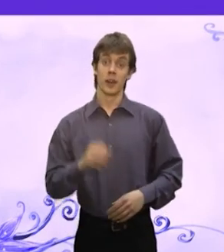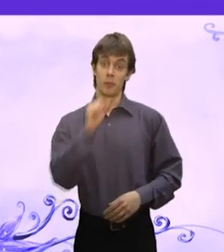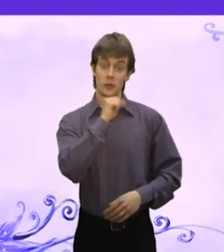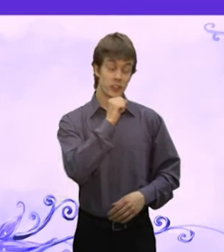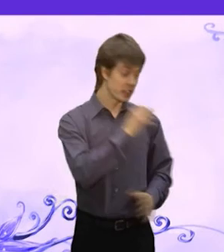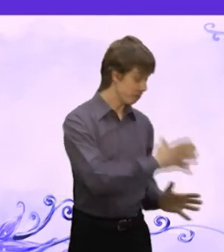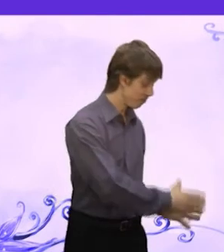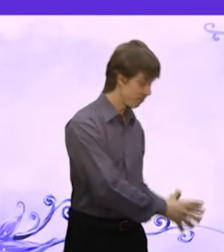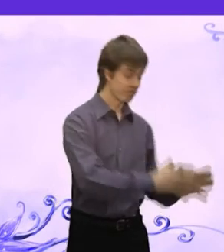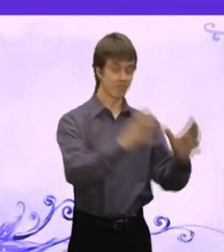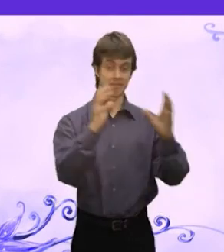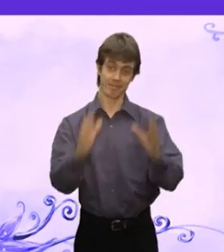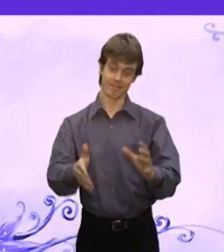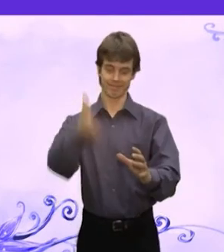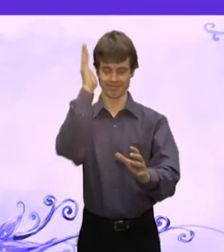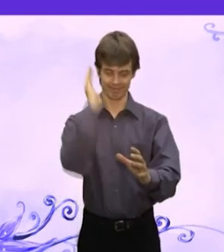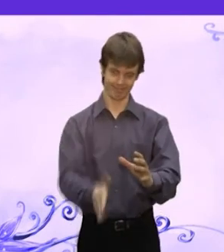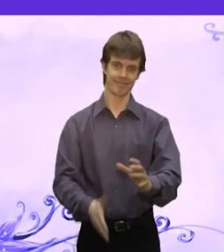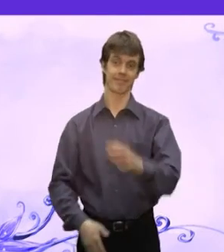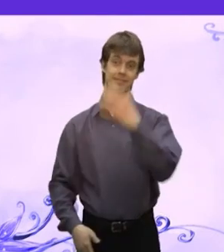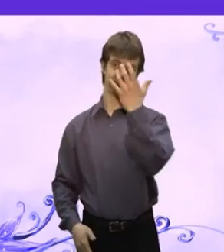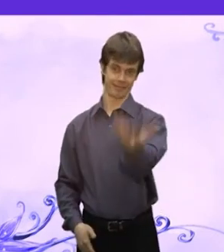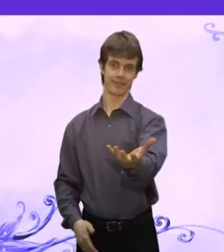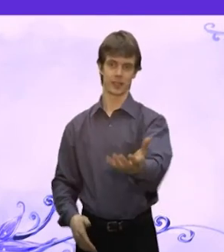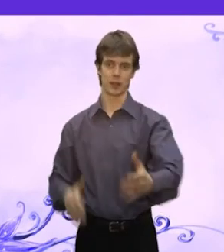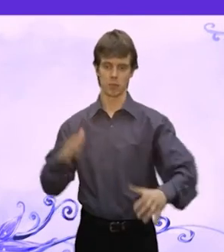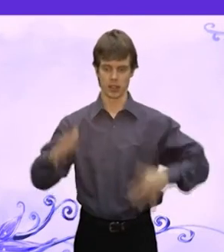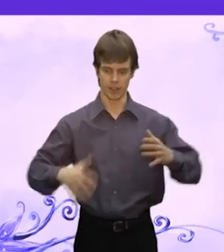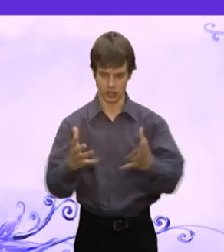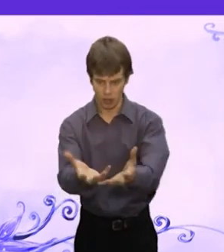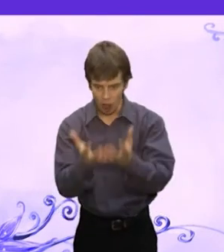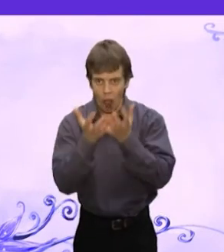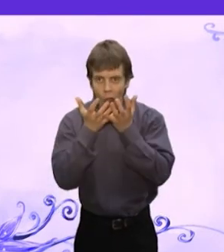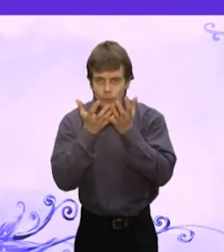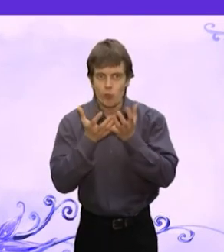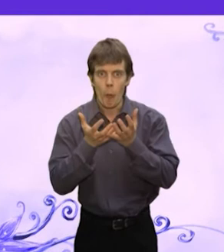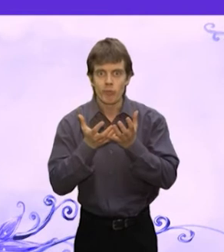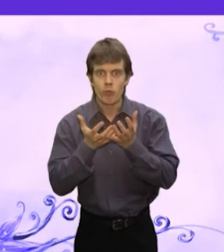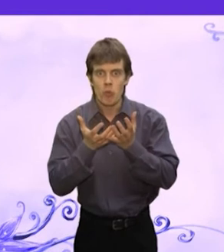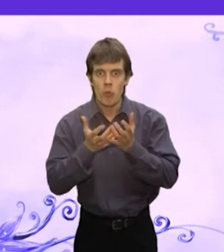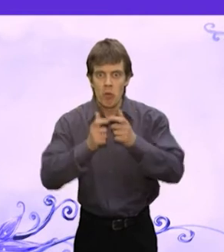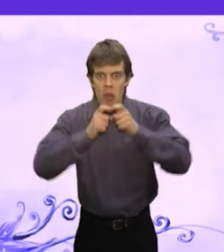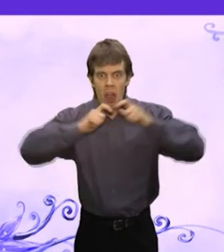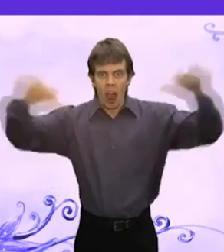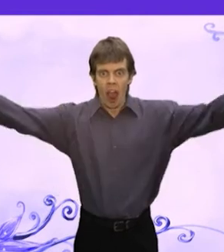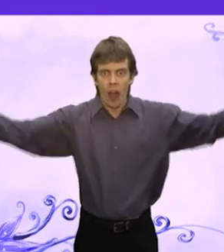Мужик Дал ему репу Медведь Как